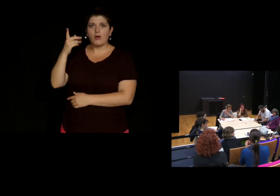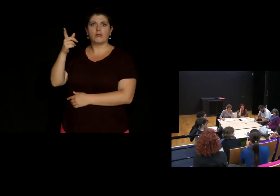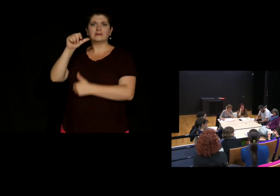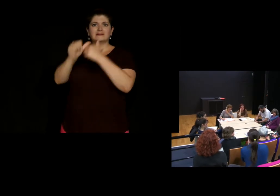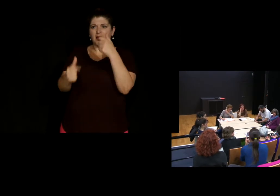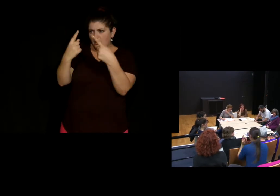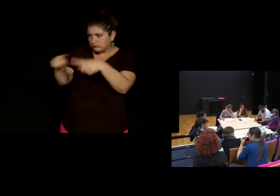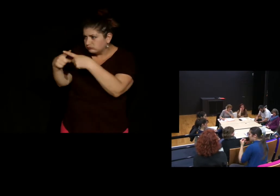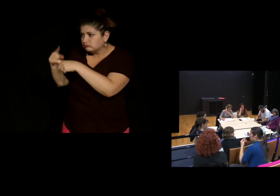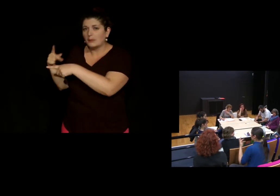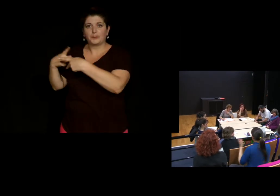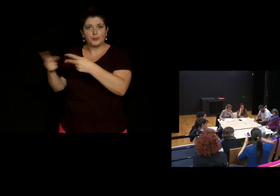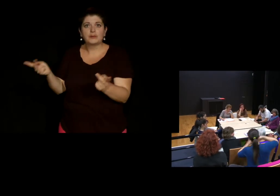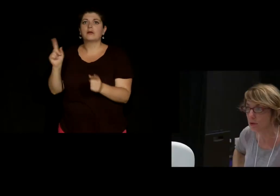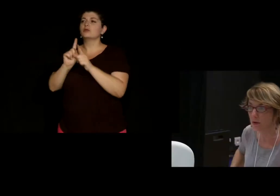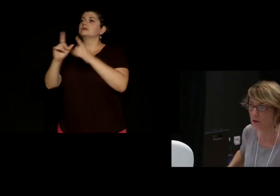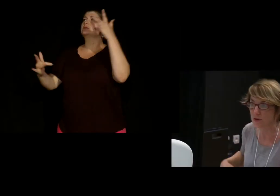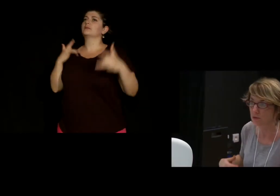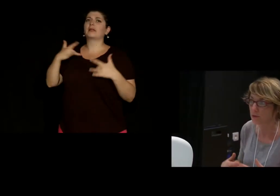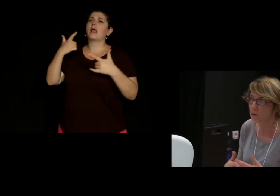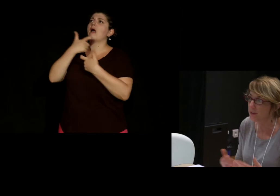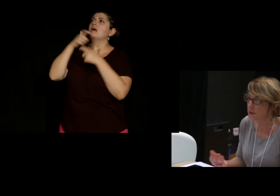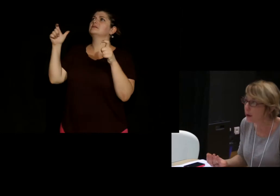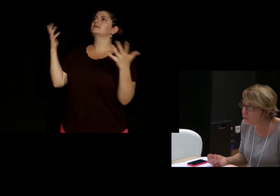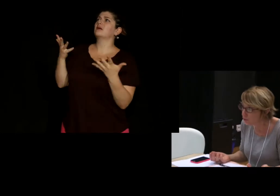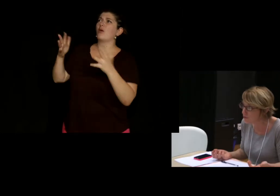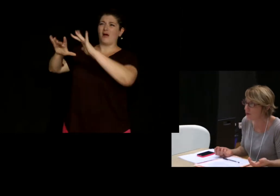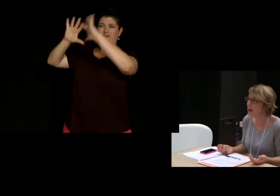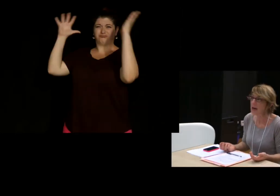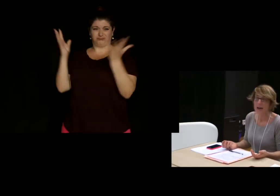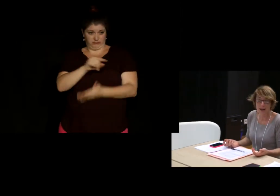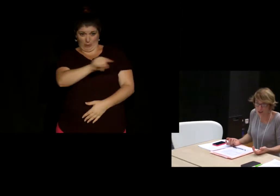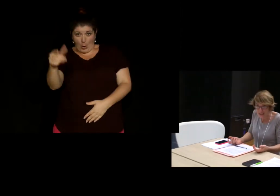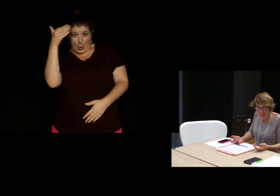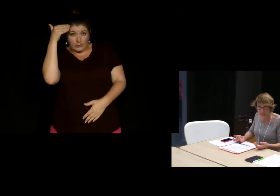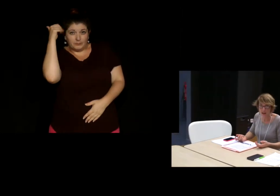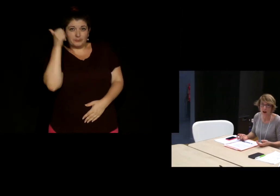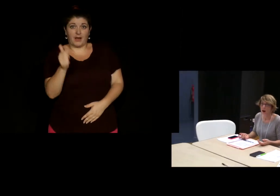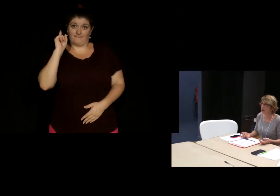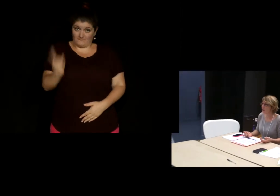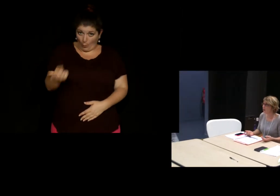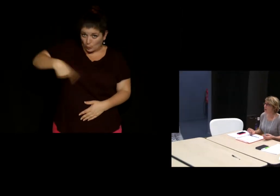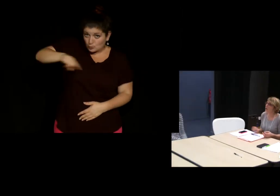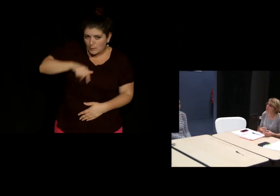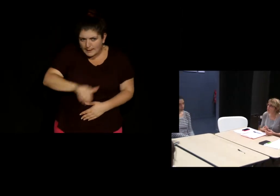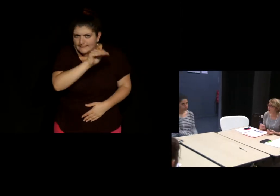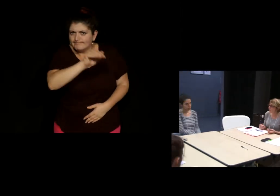la typologie du public les pratiques et surtout pour définir la question de l'accessibilité des spectacles